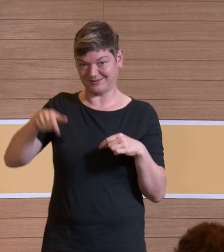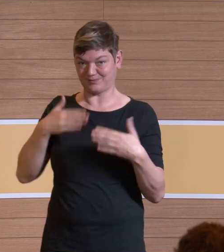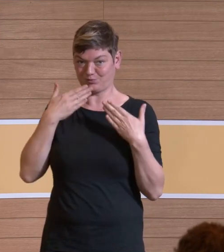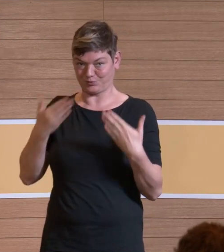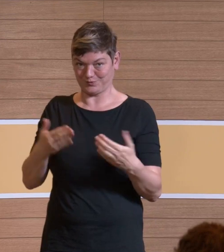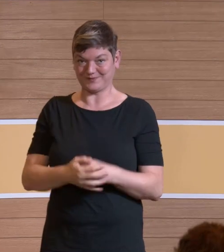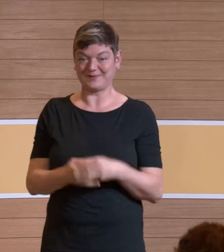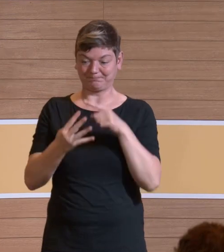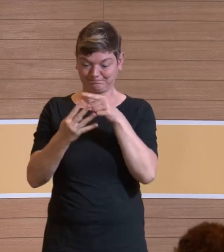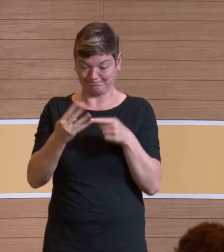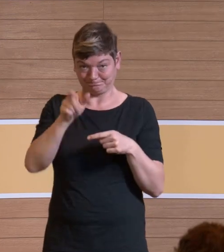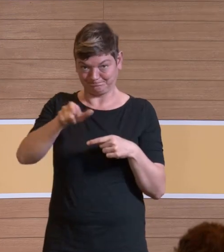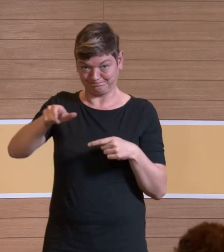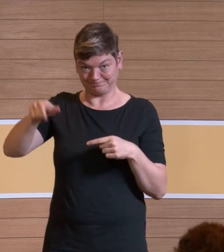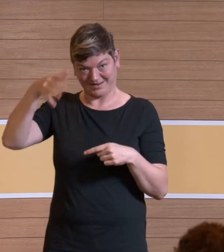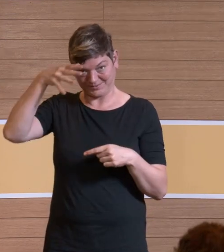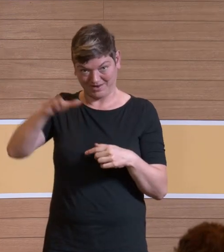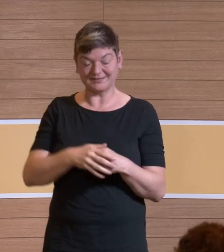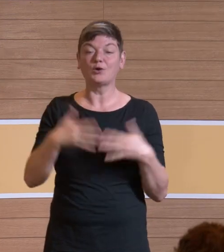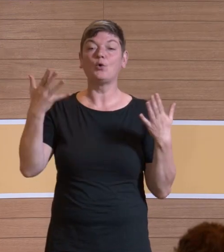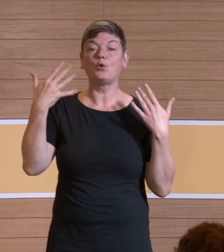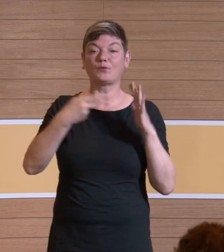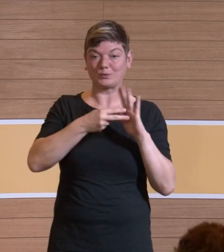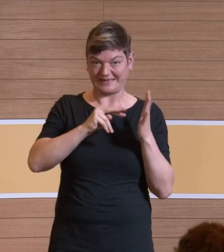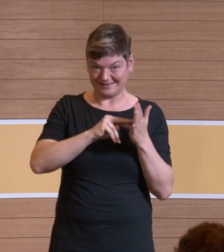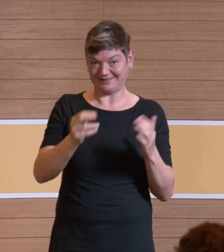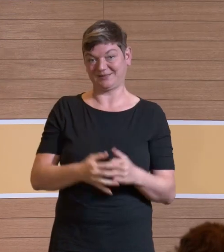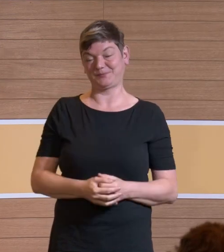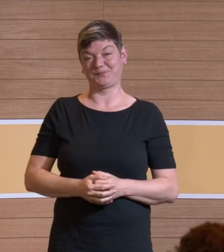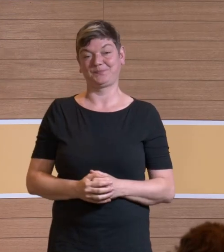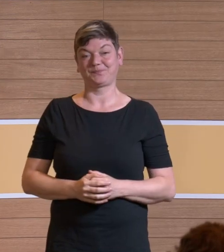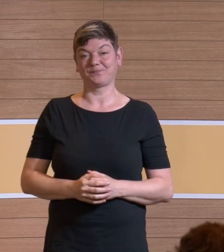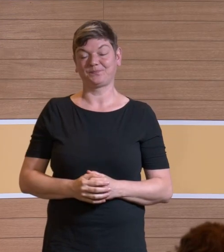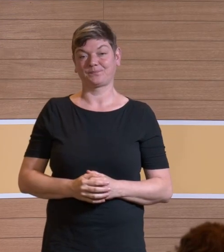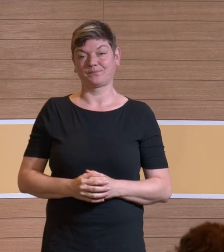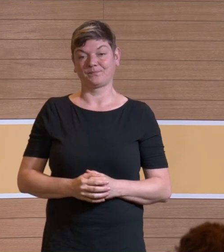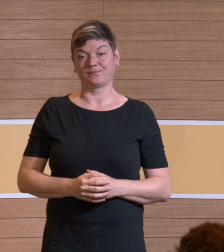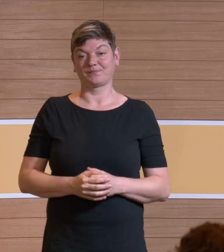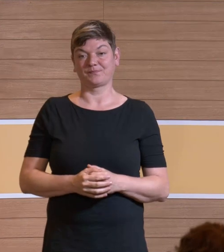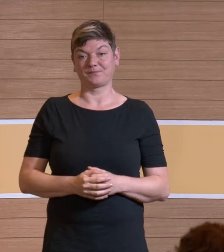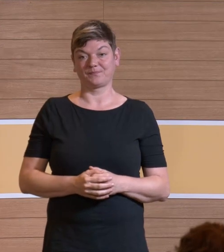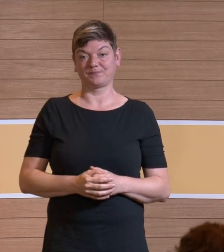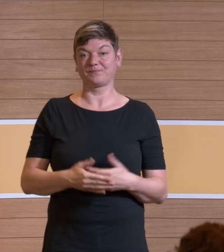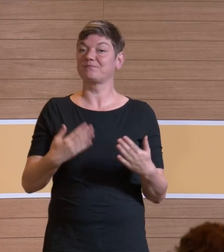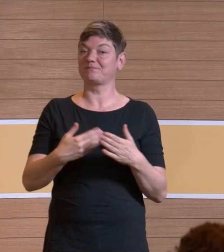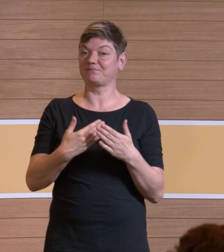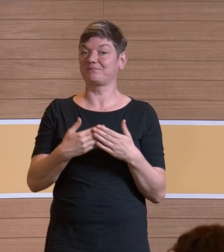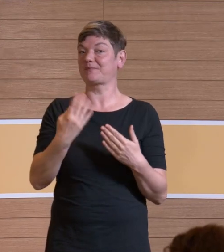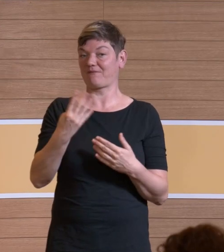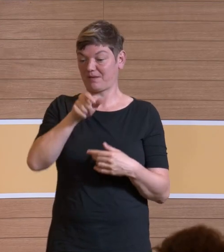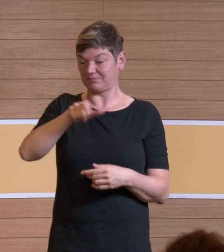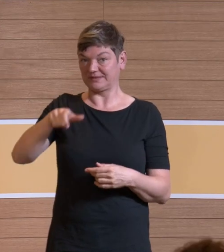ausgewiesen Experten auf dem Gebiet der Lüftungstechnik haben, die uns in den nächsten Minuten